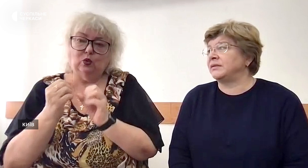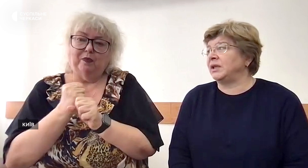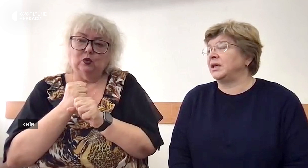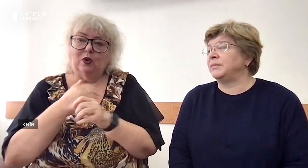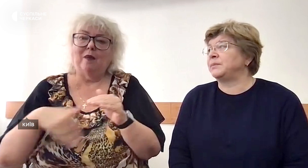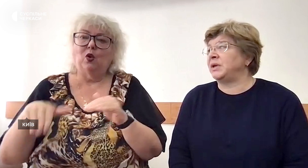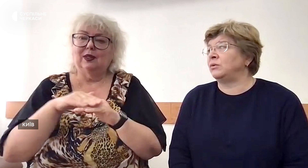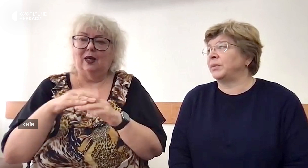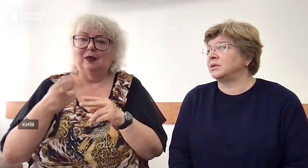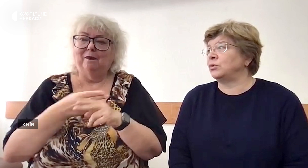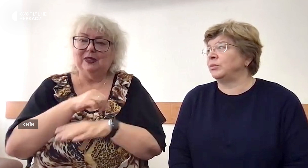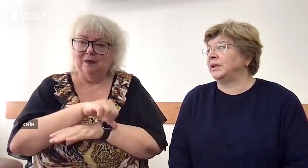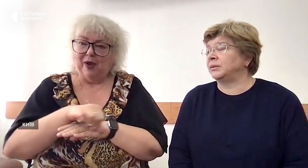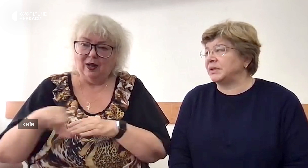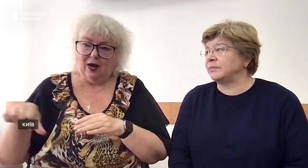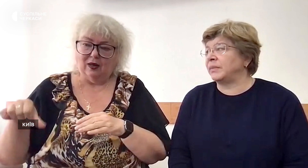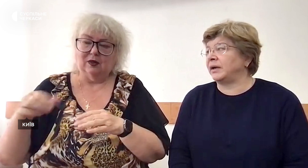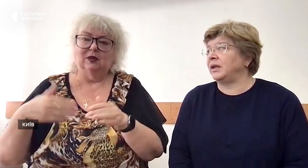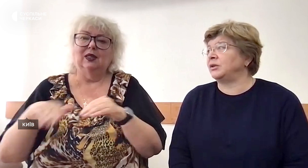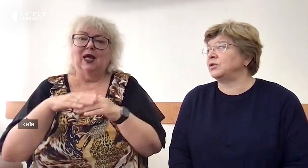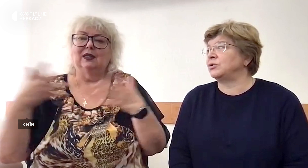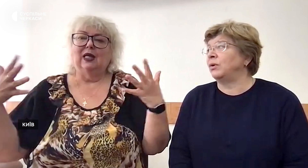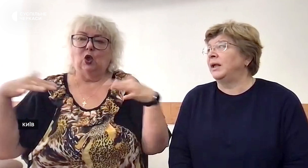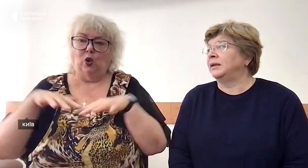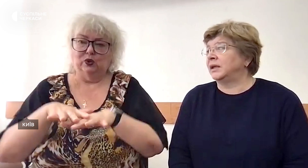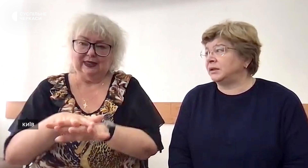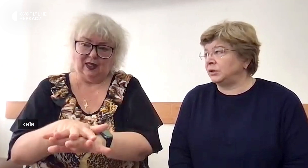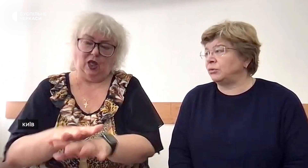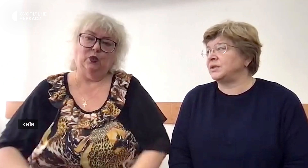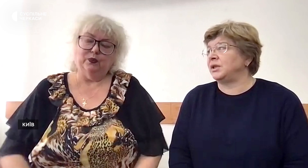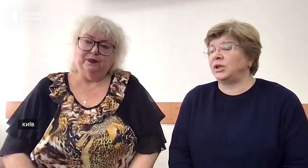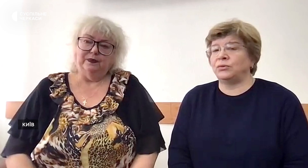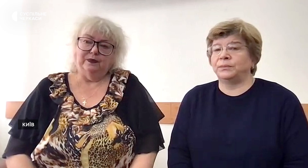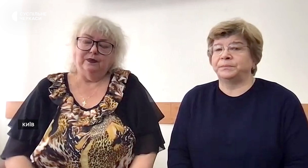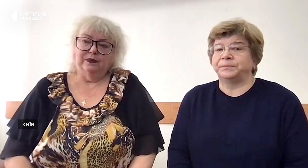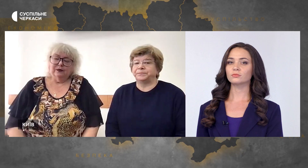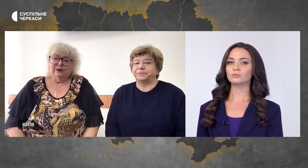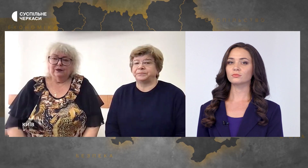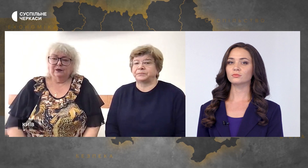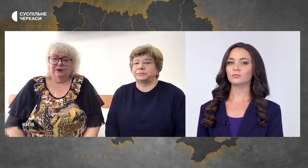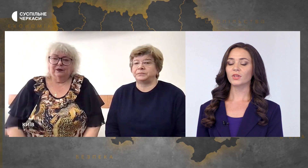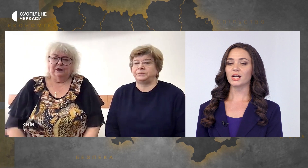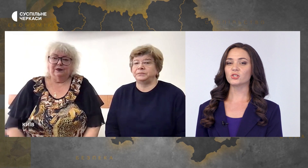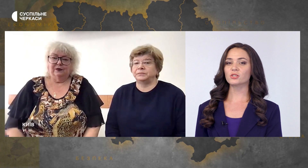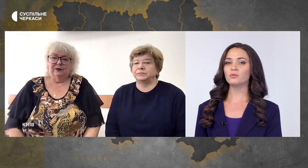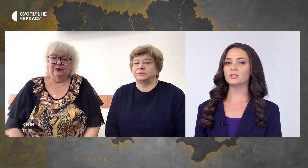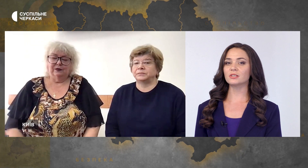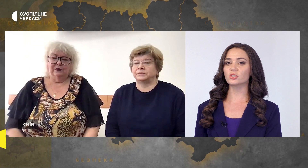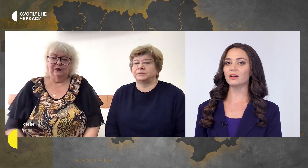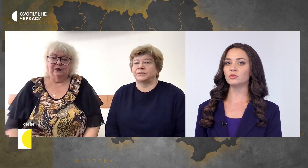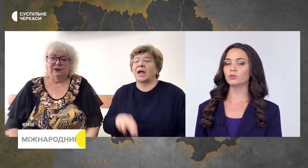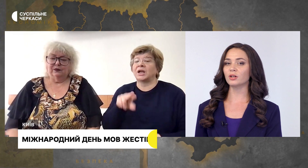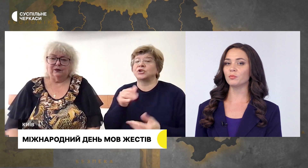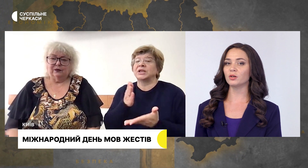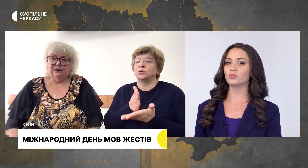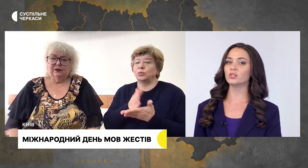державні працівники. Ми спільно працюємо над безбар'єрністю, над інклюзією. А чи існують